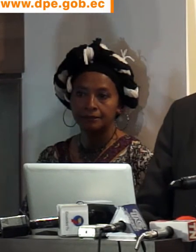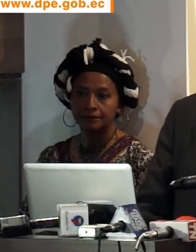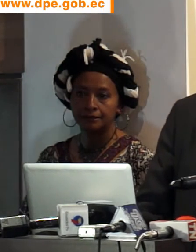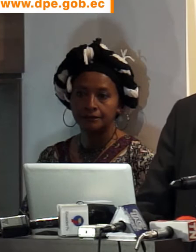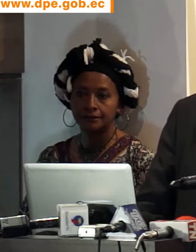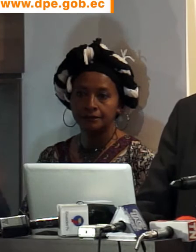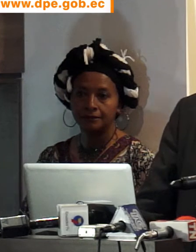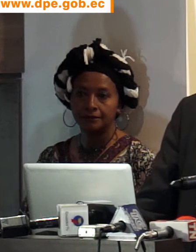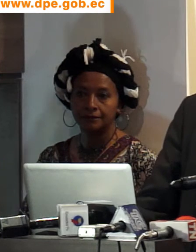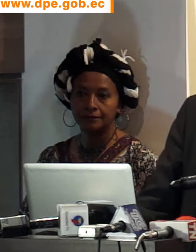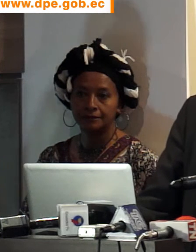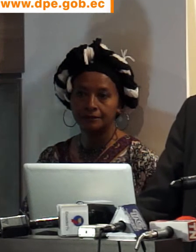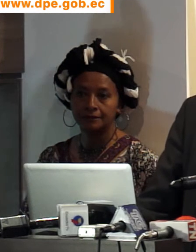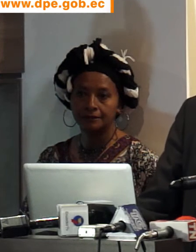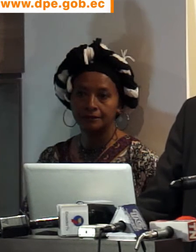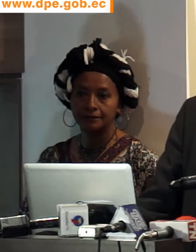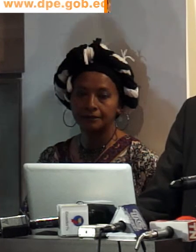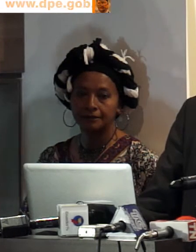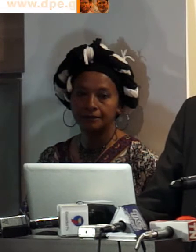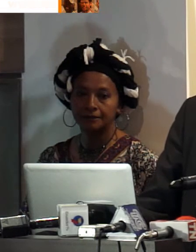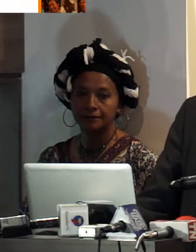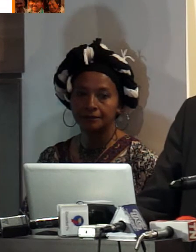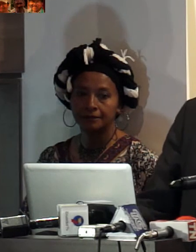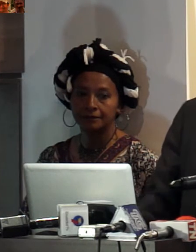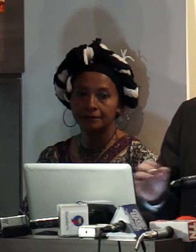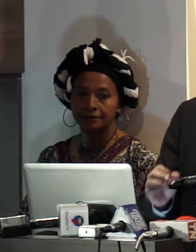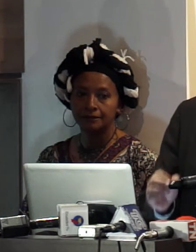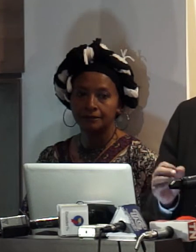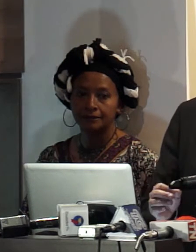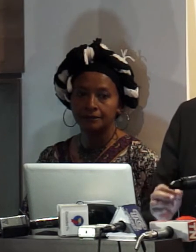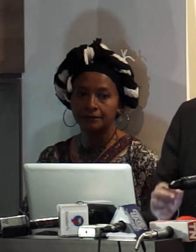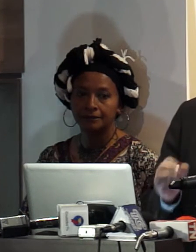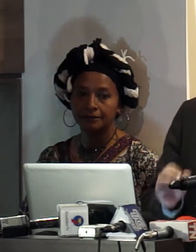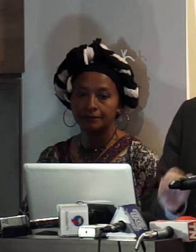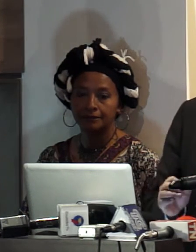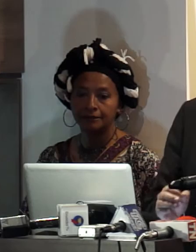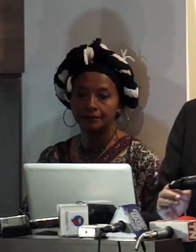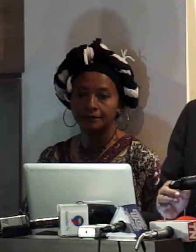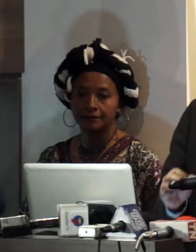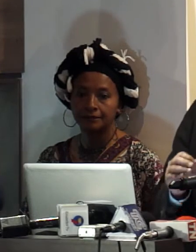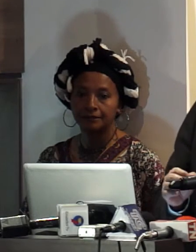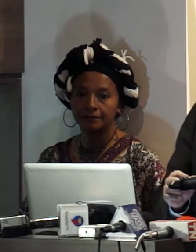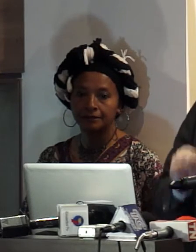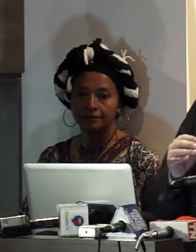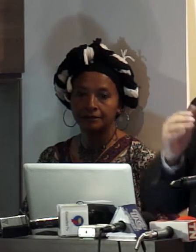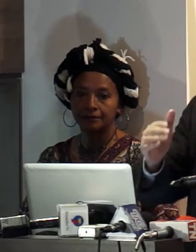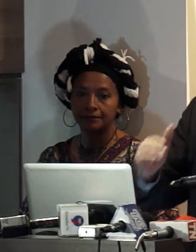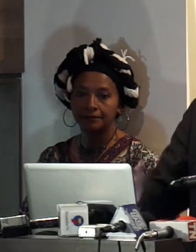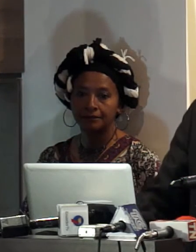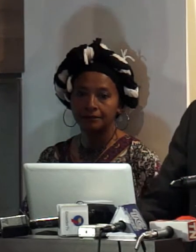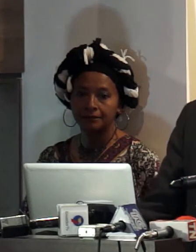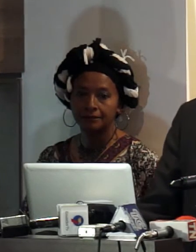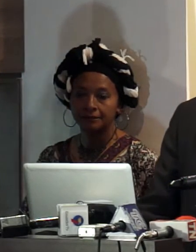deber del Estado es respetar y hacer respetar los derechos humanos nos ubica en una posición como sociedad en donde ya no